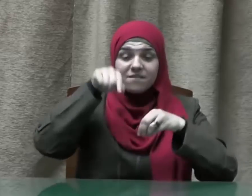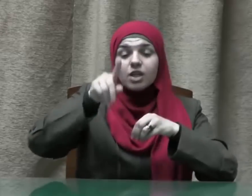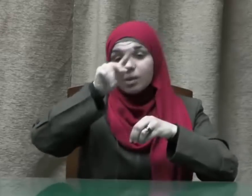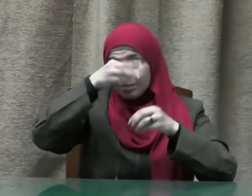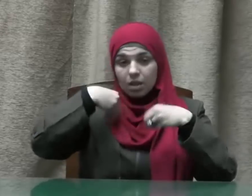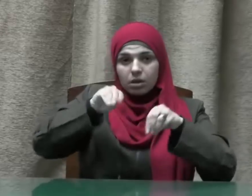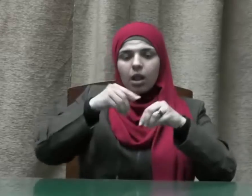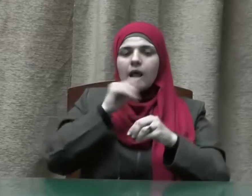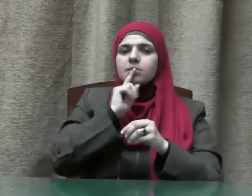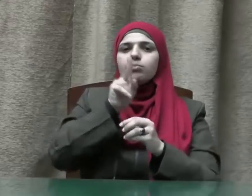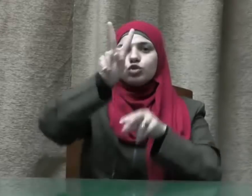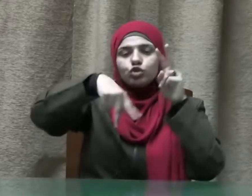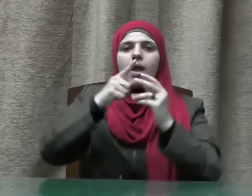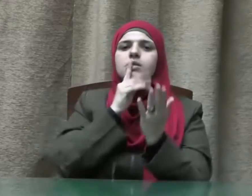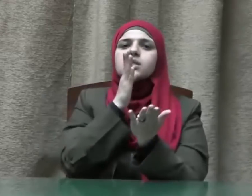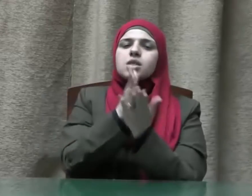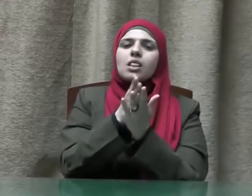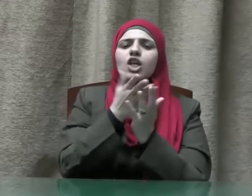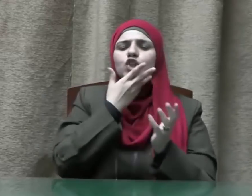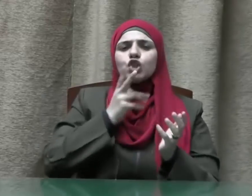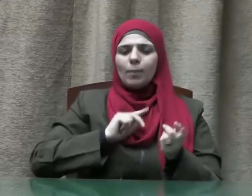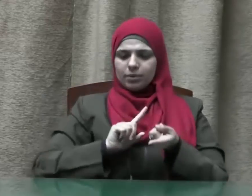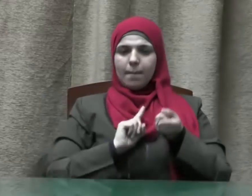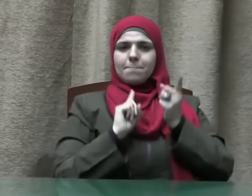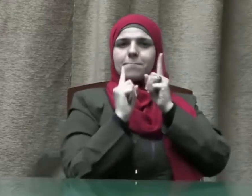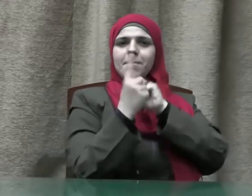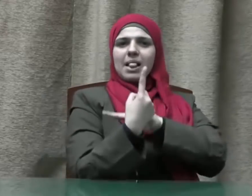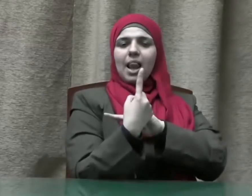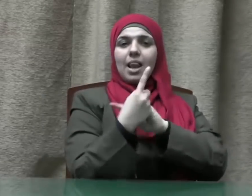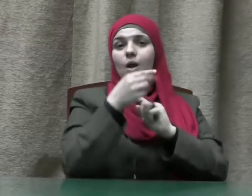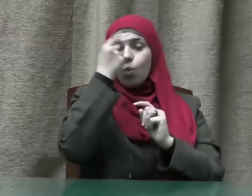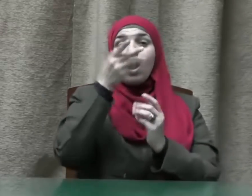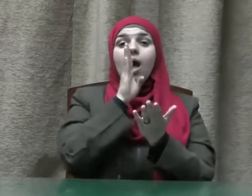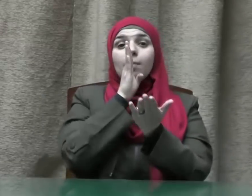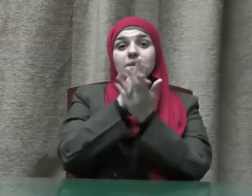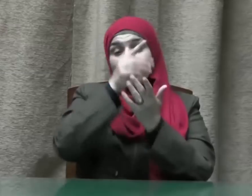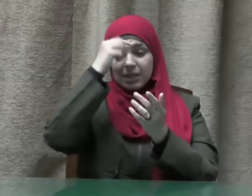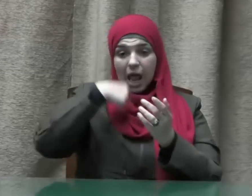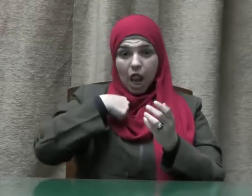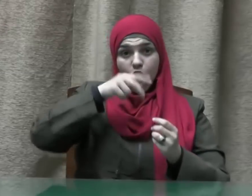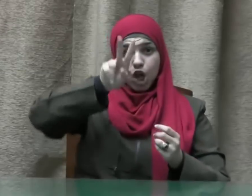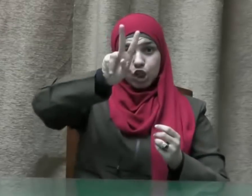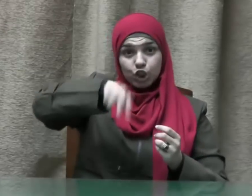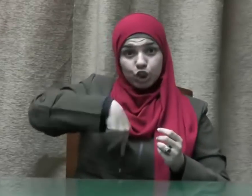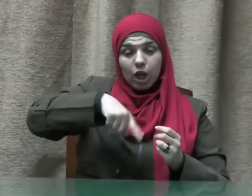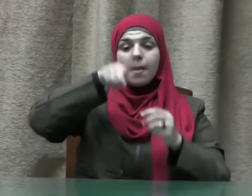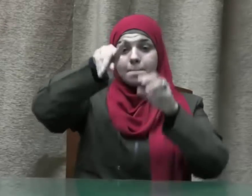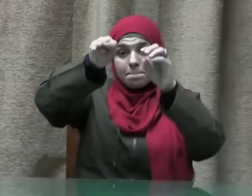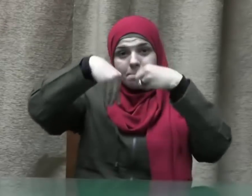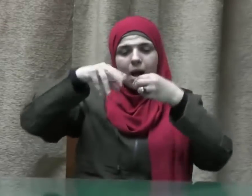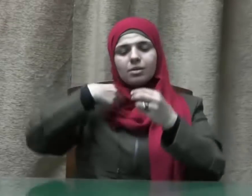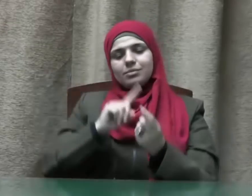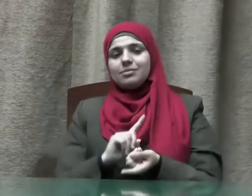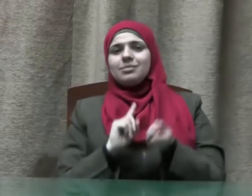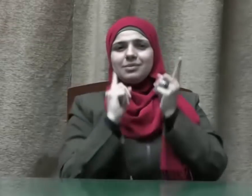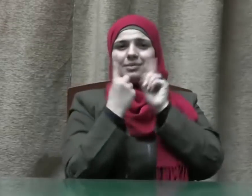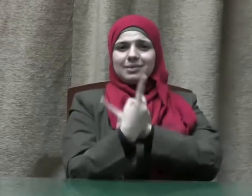وكأنه هو المشتري ويصدق المشتري البائع وكأنه هو